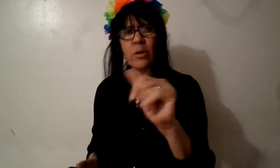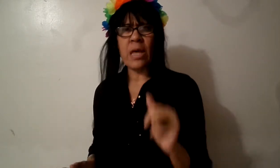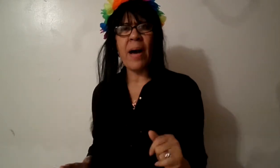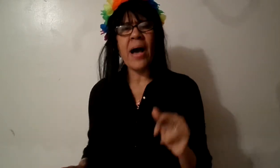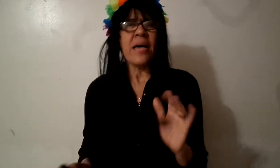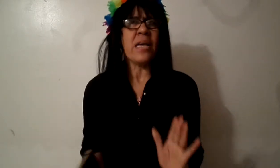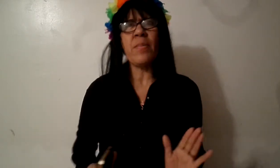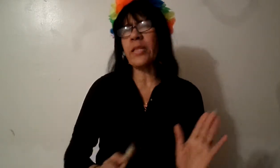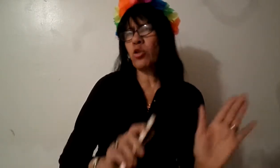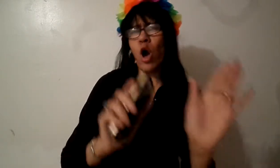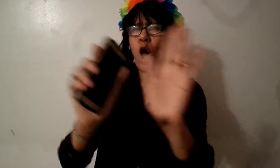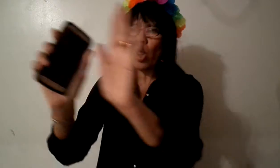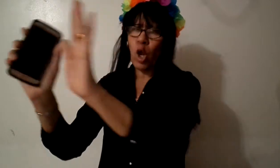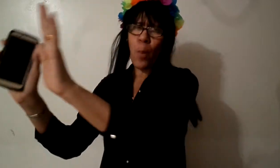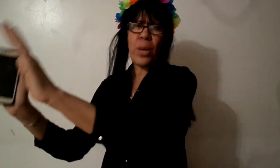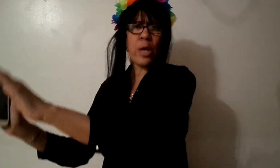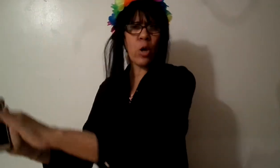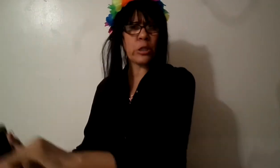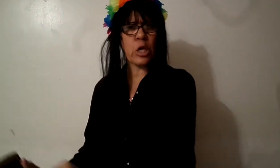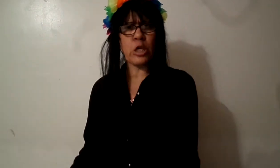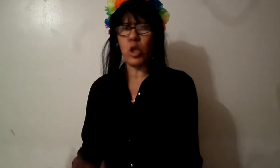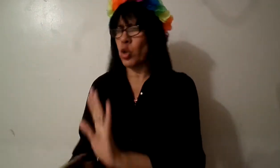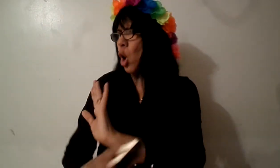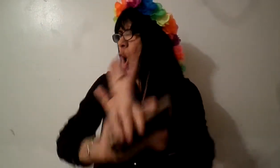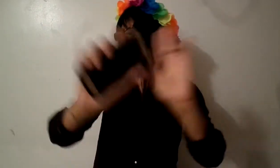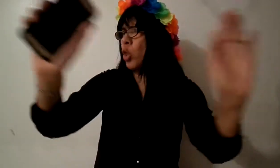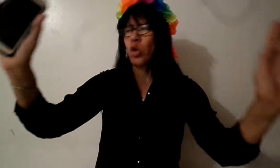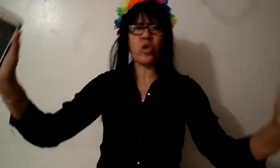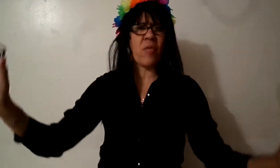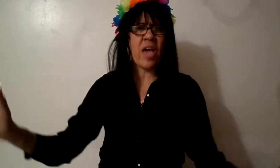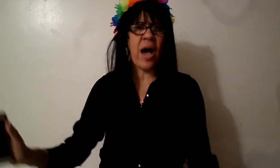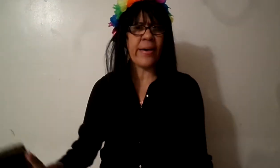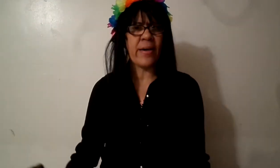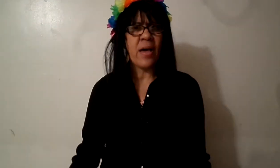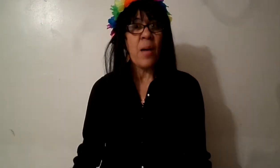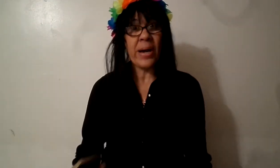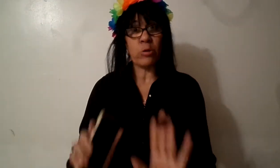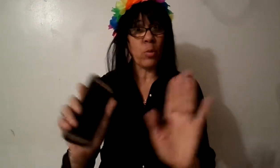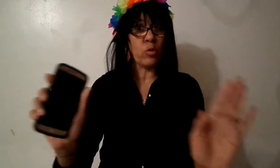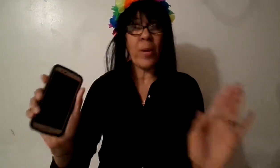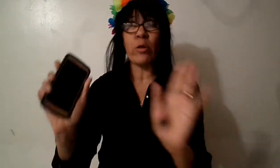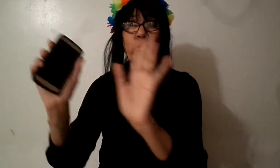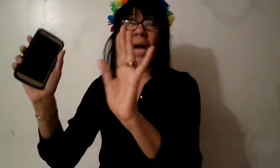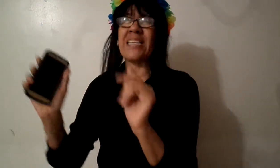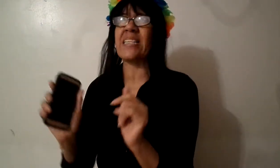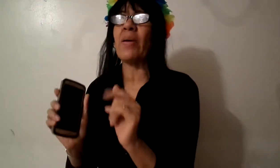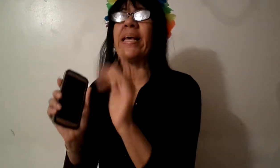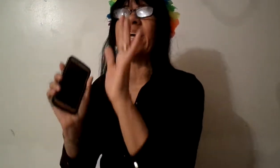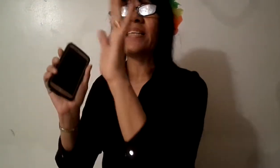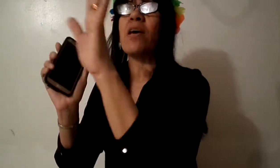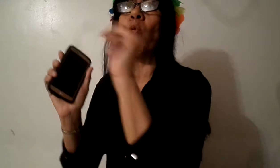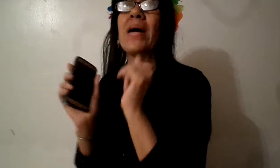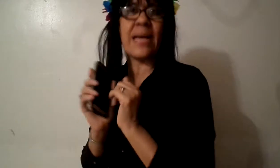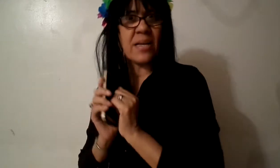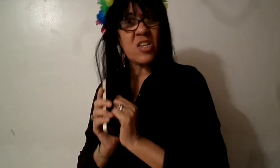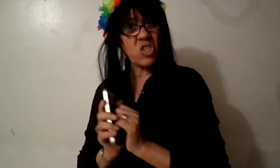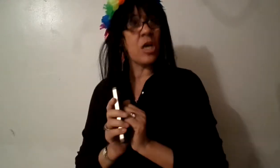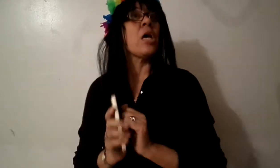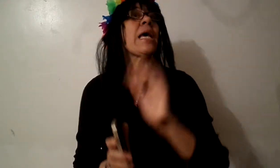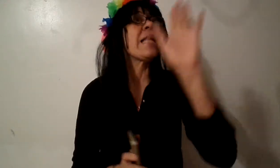te vas y metes todos los videos que tienes todos de viaje para que todo el mundo vea donde hay se estaba en la iglesia de Juana si en la